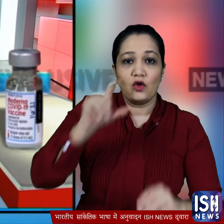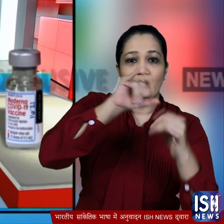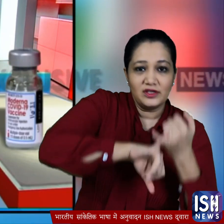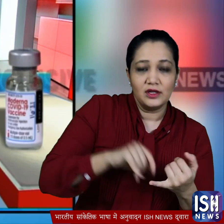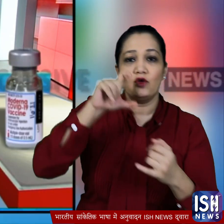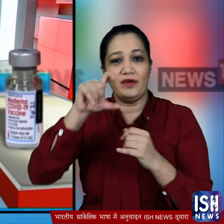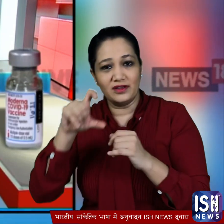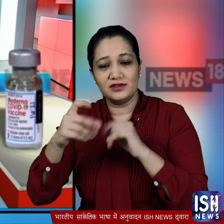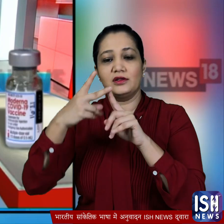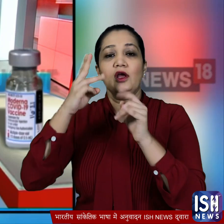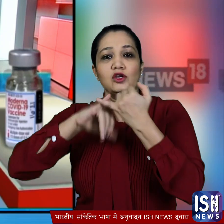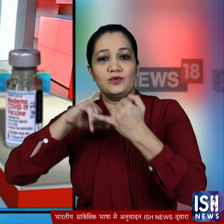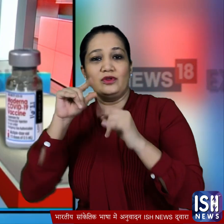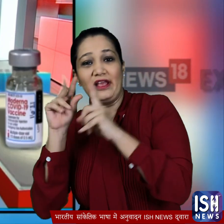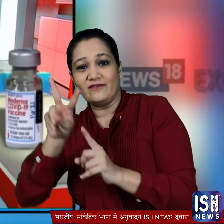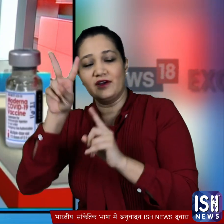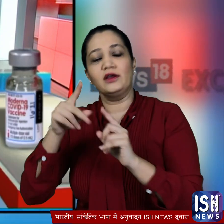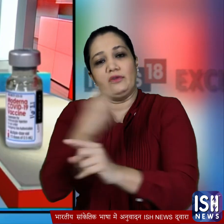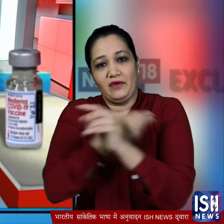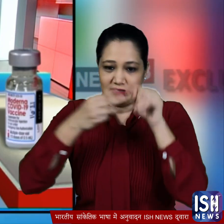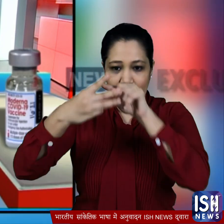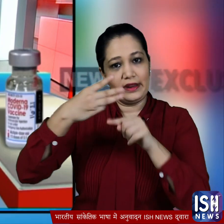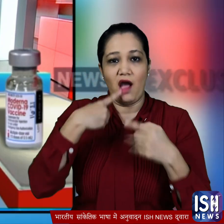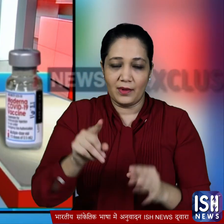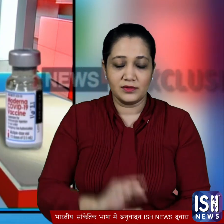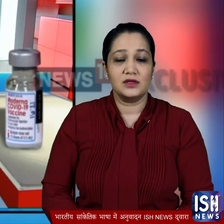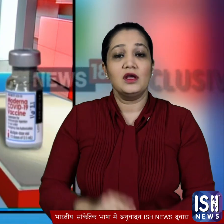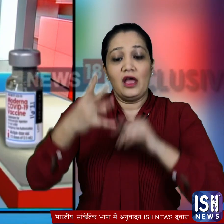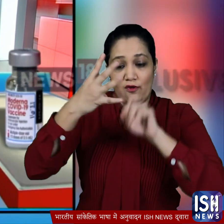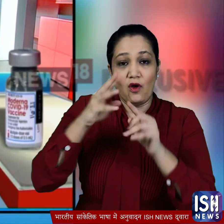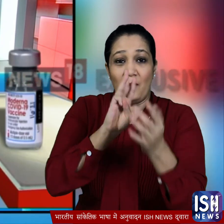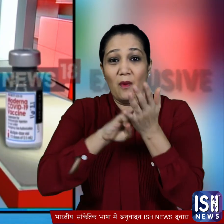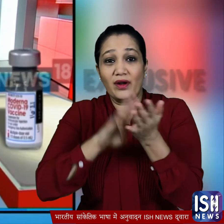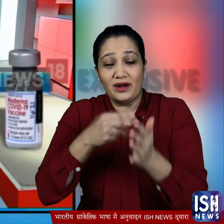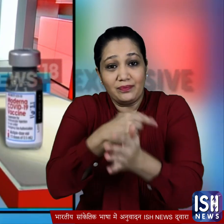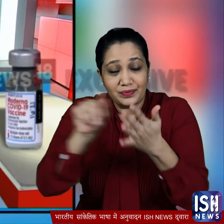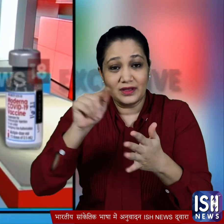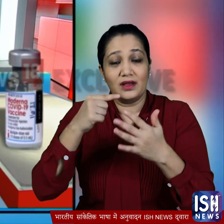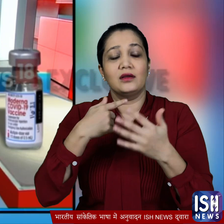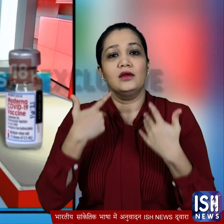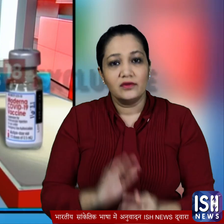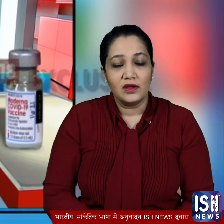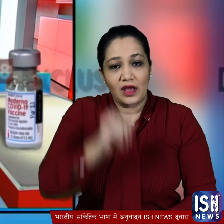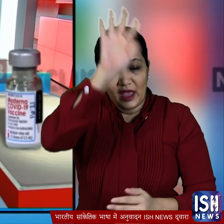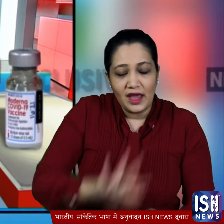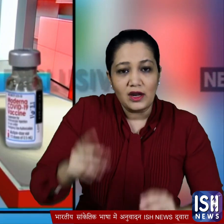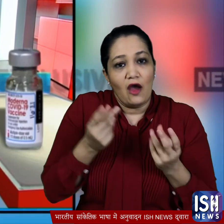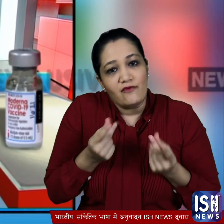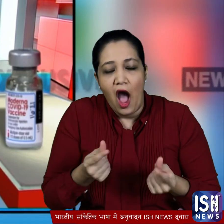कोवैक्सीन और स्पुतनिक भी वेक्सीन को लगा जा रहा है और मोडर्ना की इस वेक्सीन के आने के बाद देश में वैक्सीनेशन की रफतार में